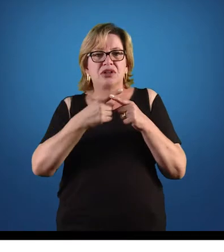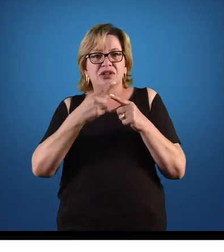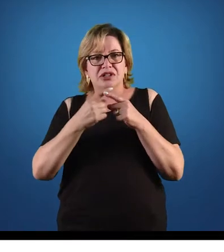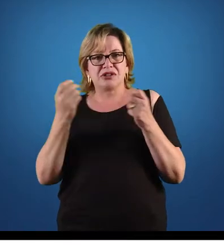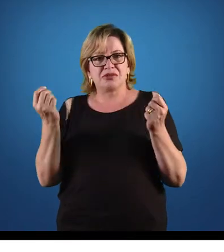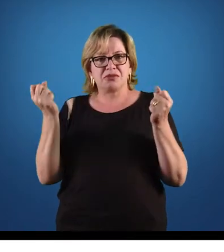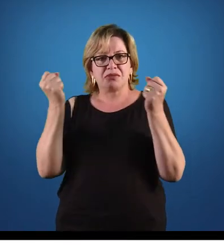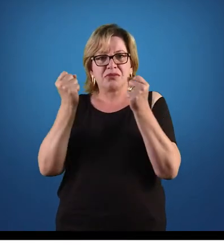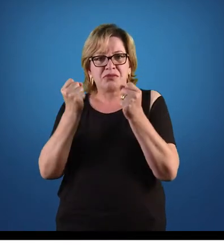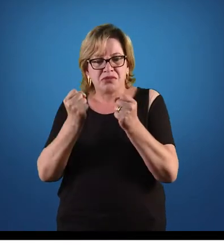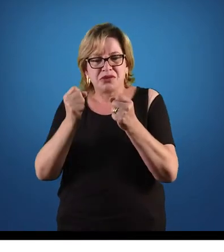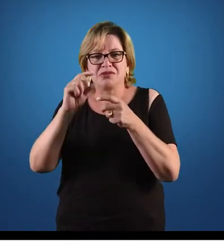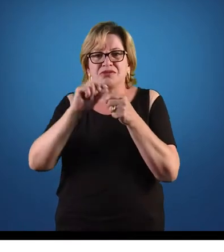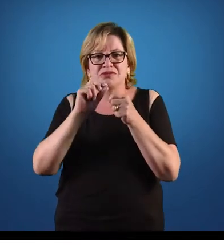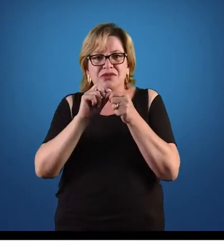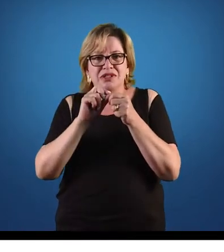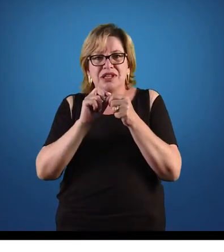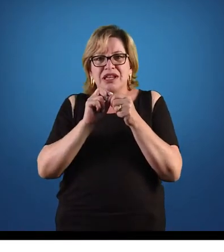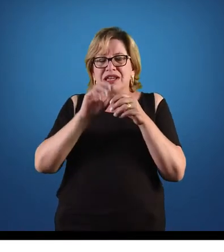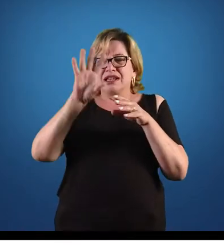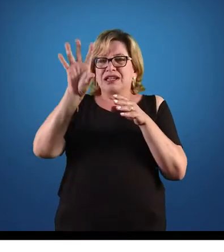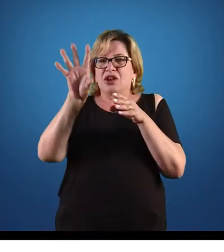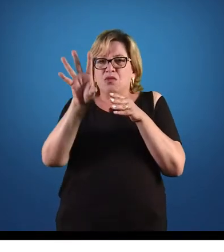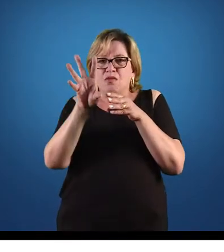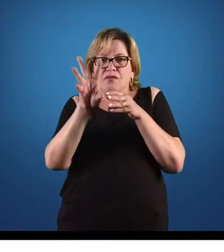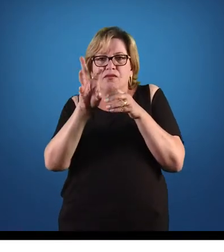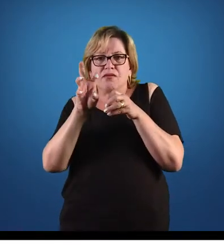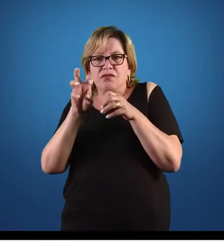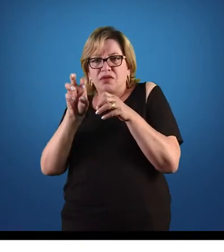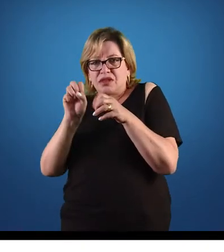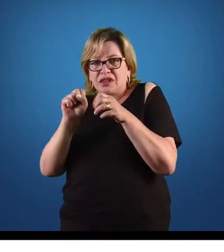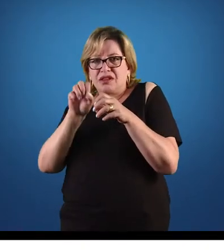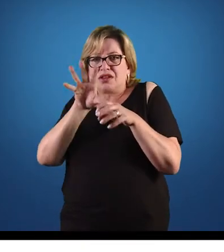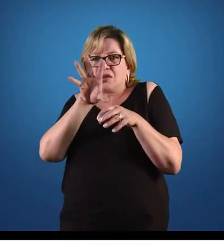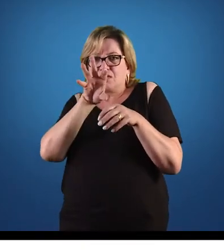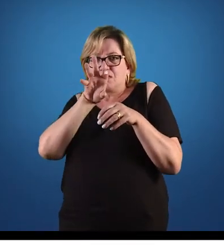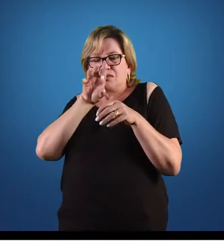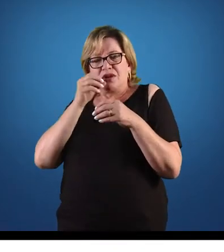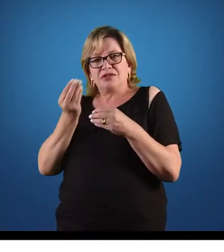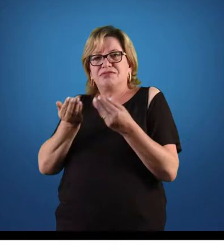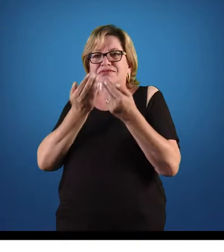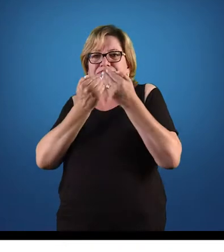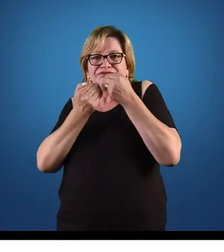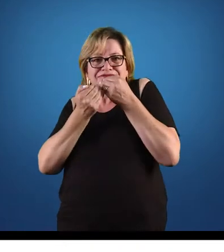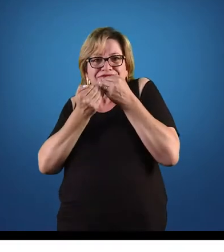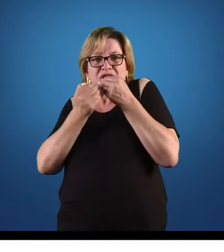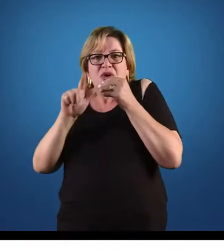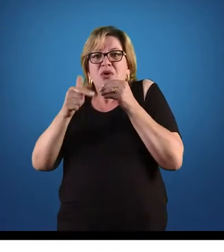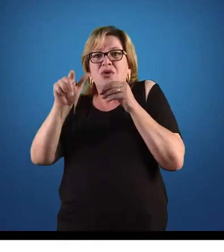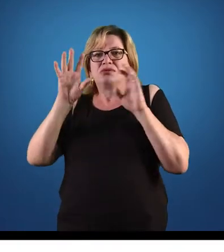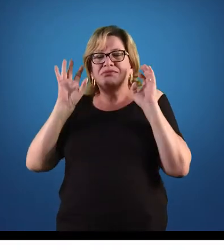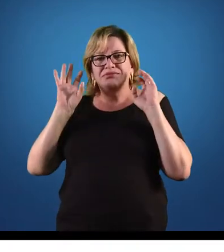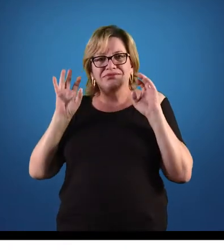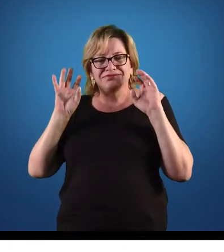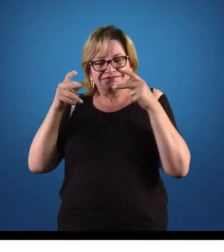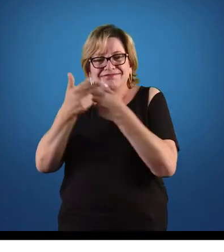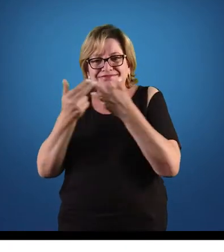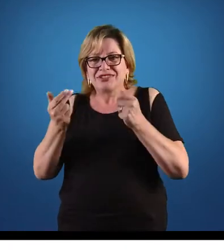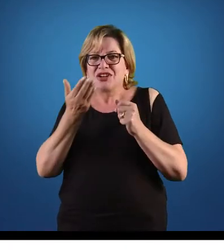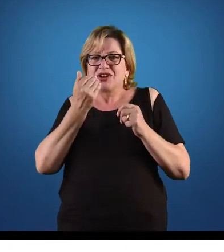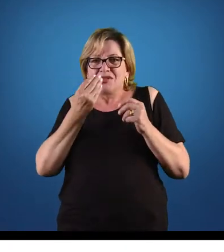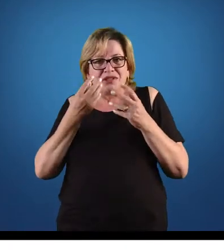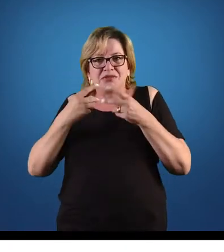bichos não sejam digeridos pelos animais que ingerem ele. Então, eles podem ser ingeridos sem ser digeridos, não são